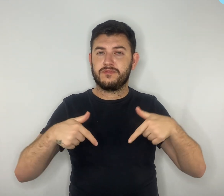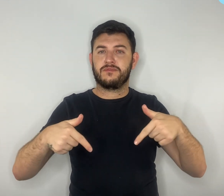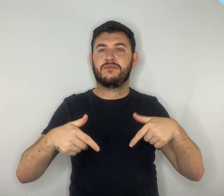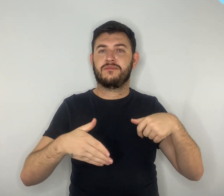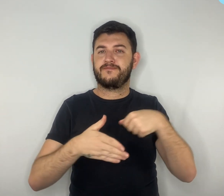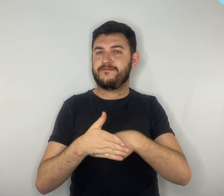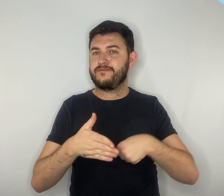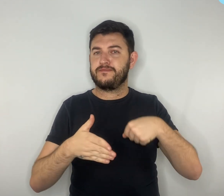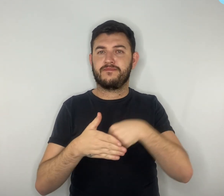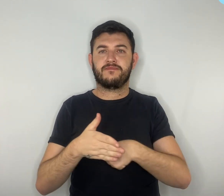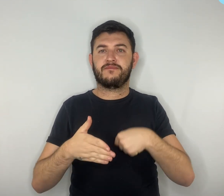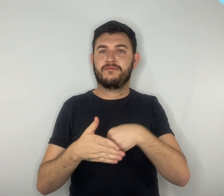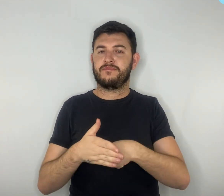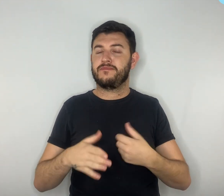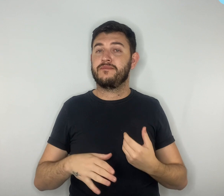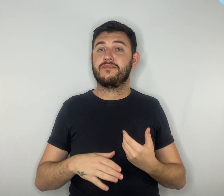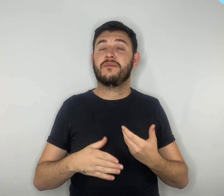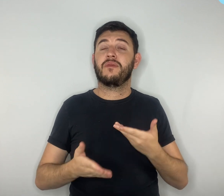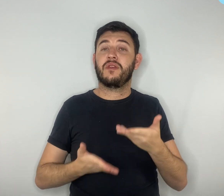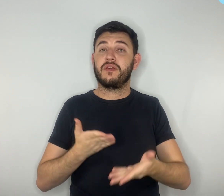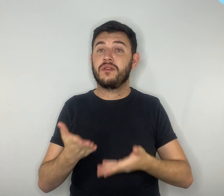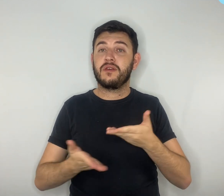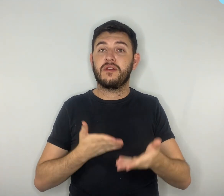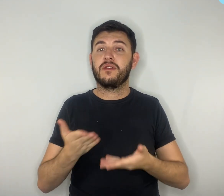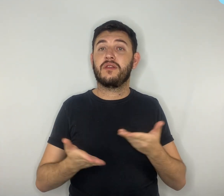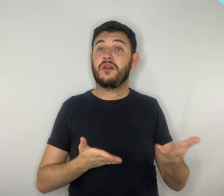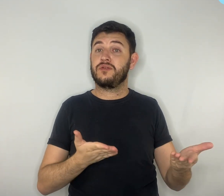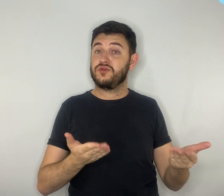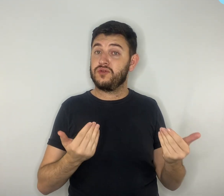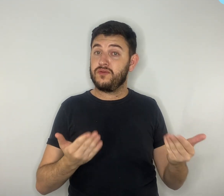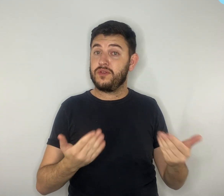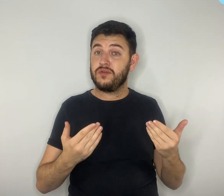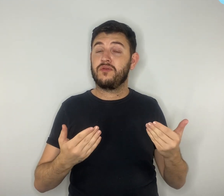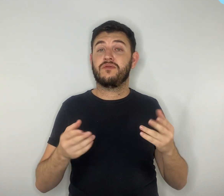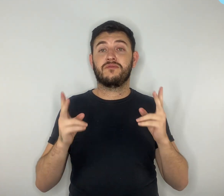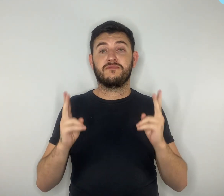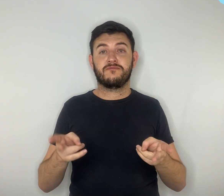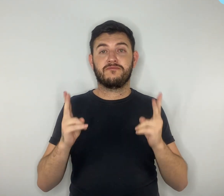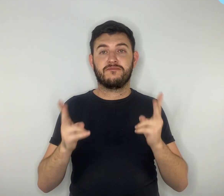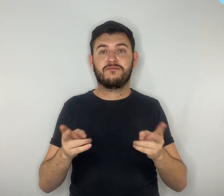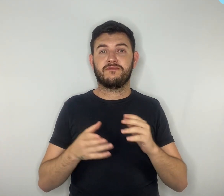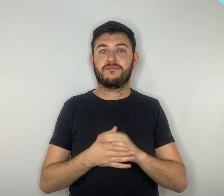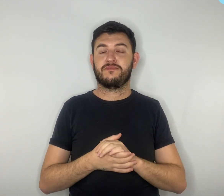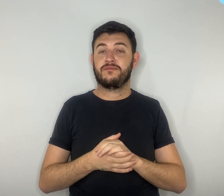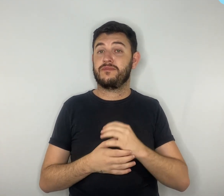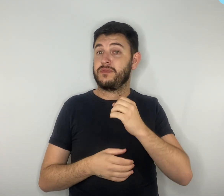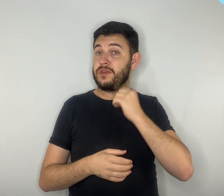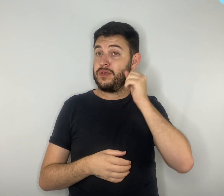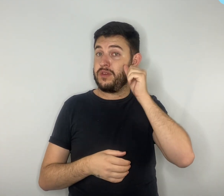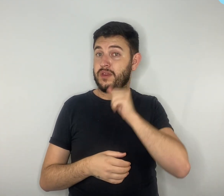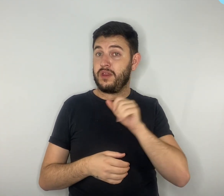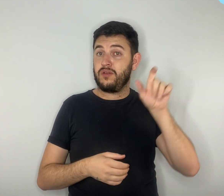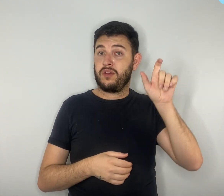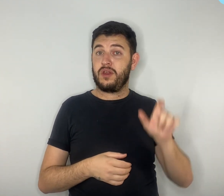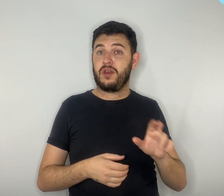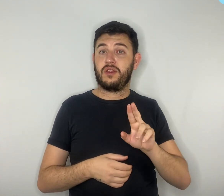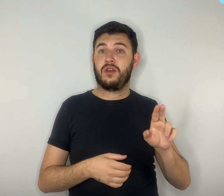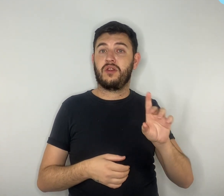das nossas juventudes continua. O relatório da senadora Dorinha, aprovado na Comissão de